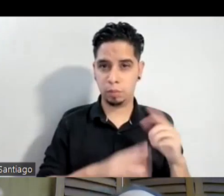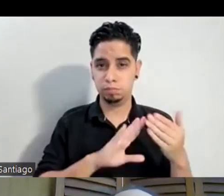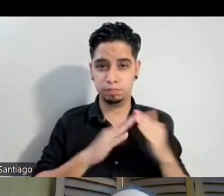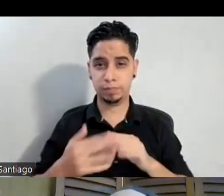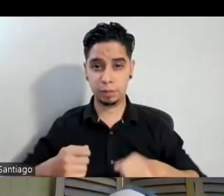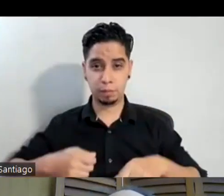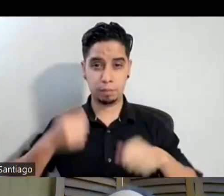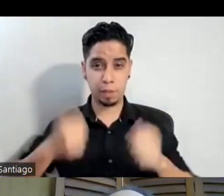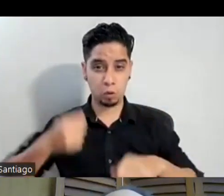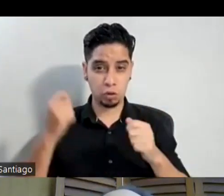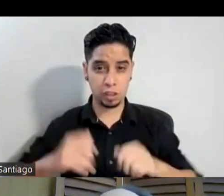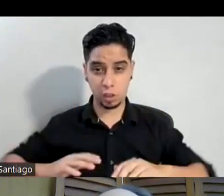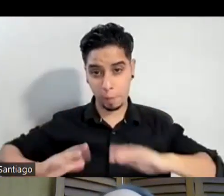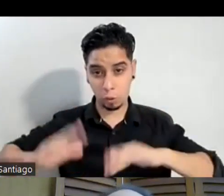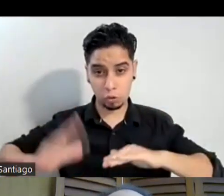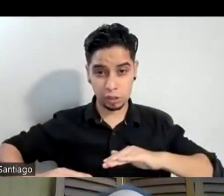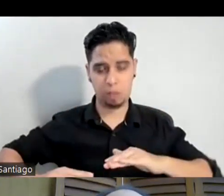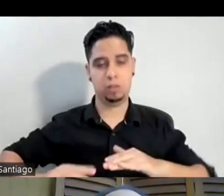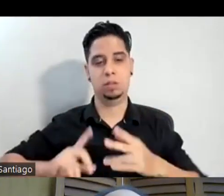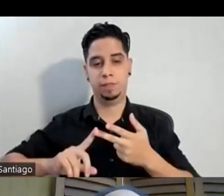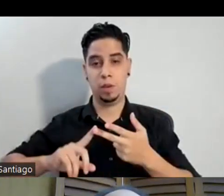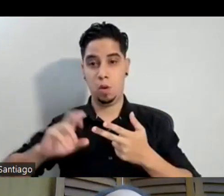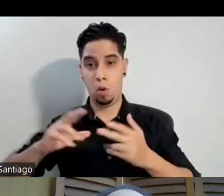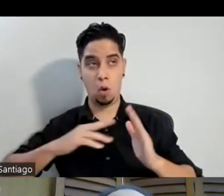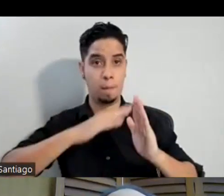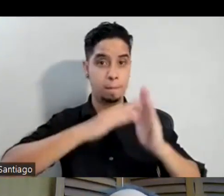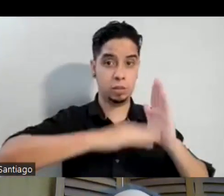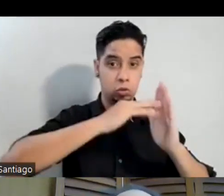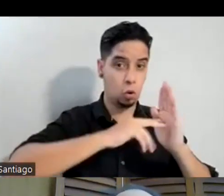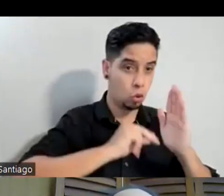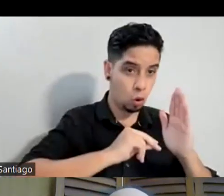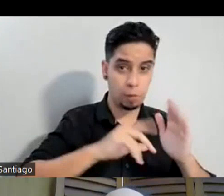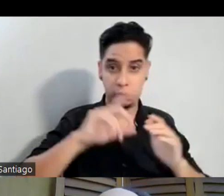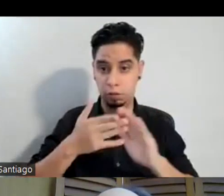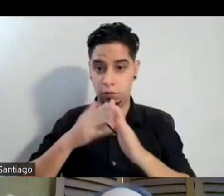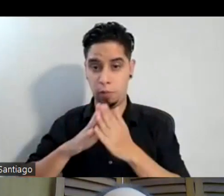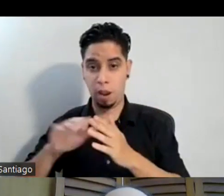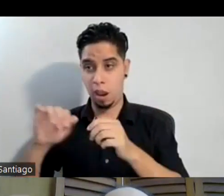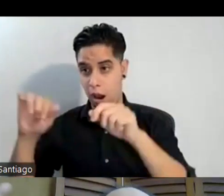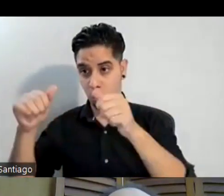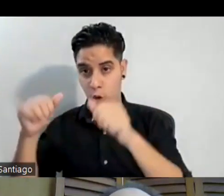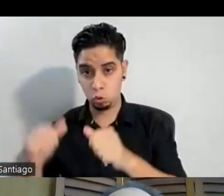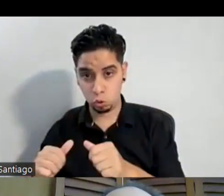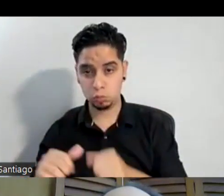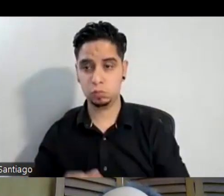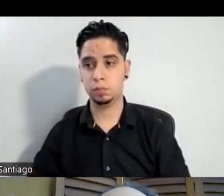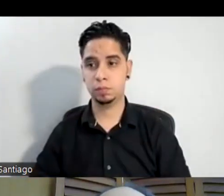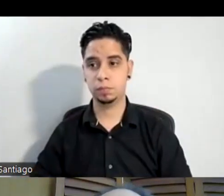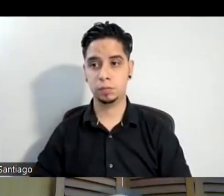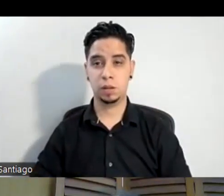si no es pintor quizás es escultor o escultora y simplemente exponerse al arte